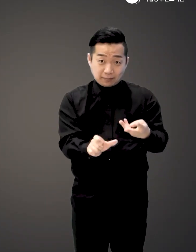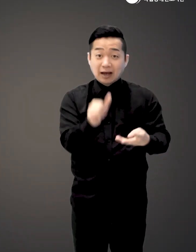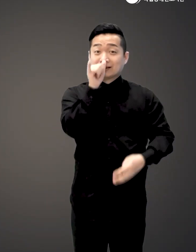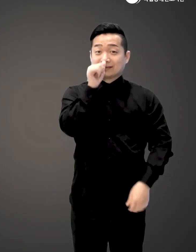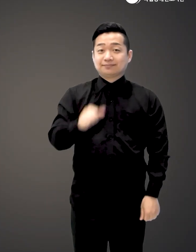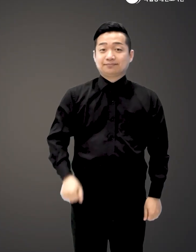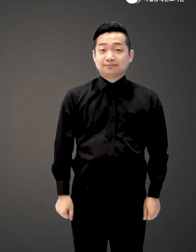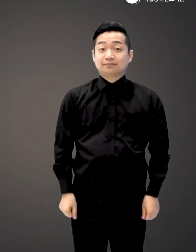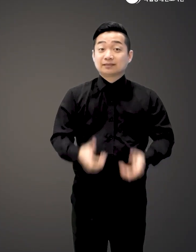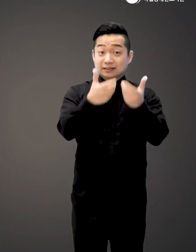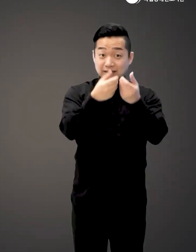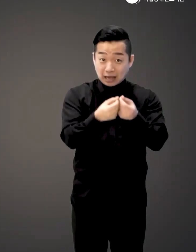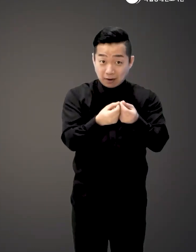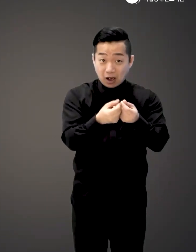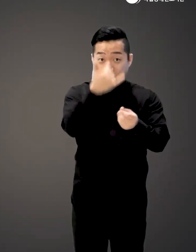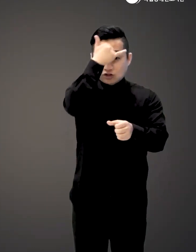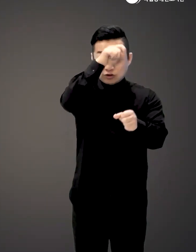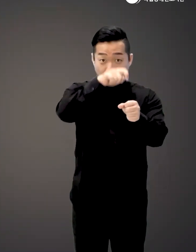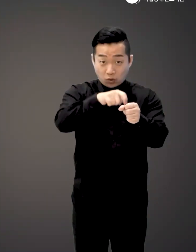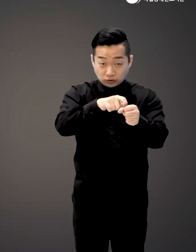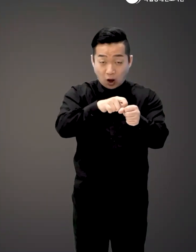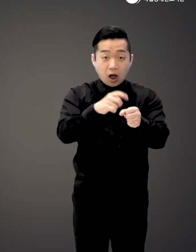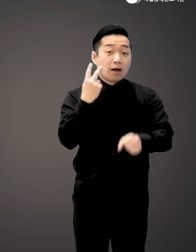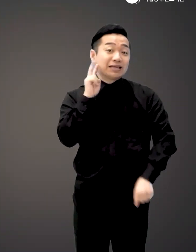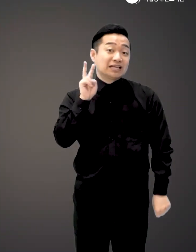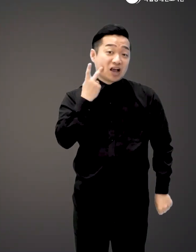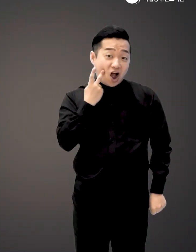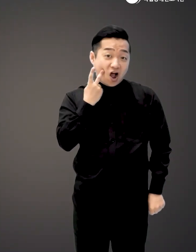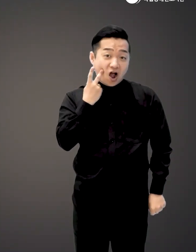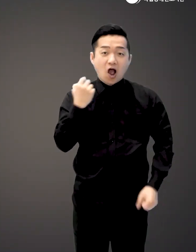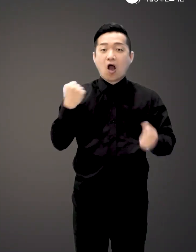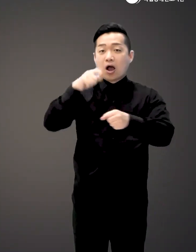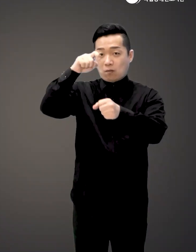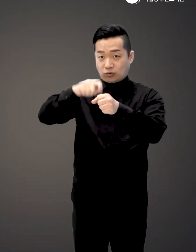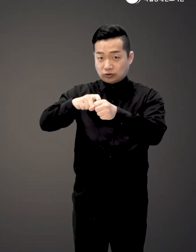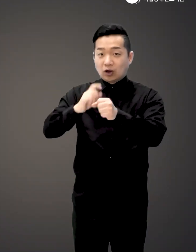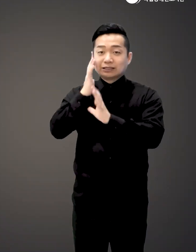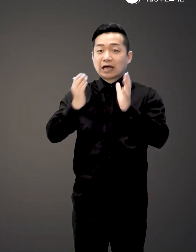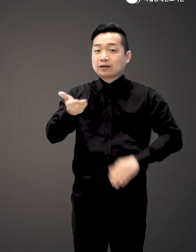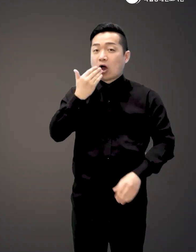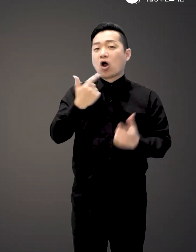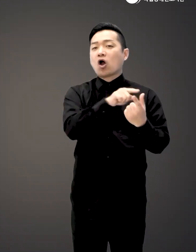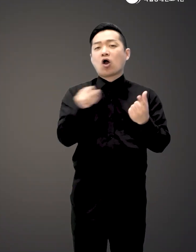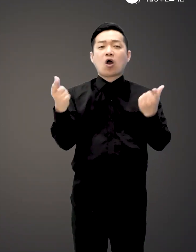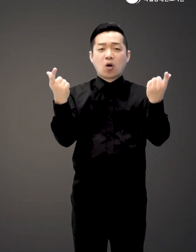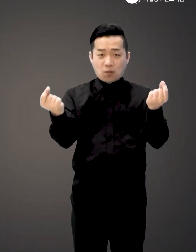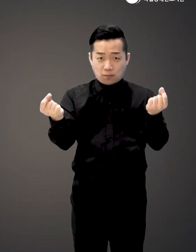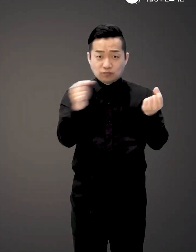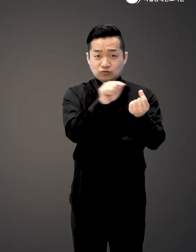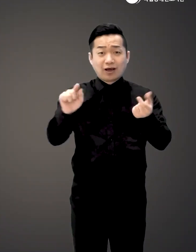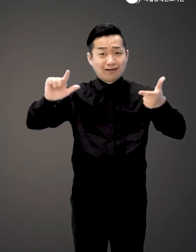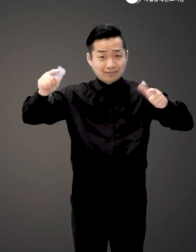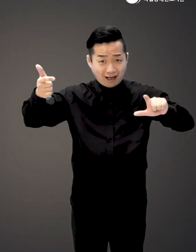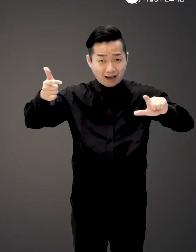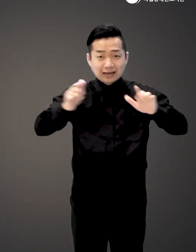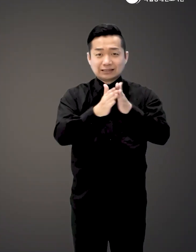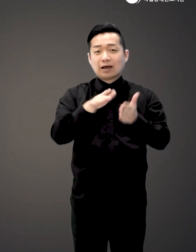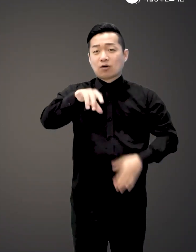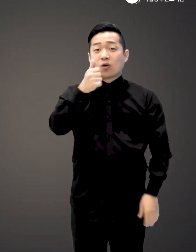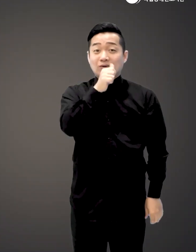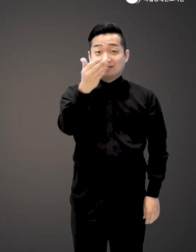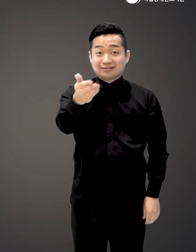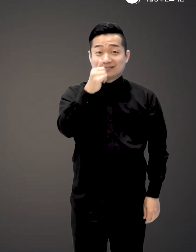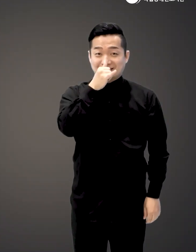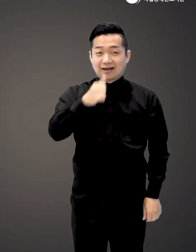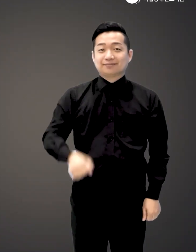대목이 많습니다 이를테면 윤리적인 비건과 건강을 위한 채식의 공통점 그리고 차이점을 책 서두에